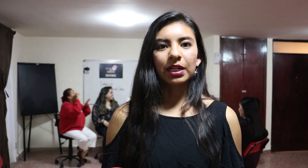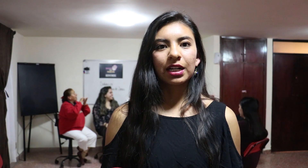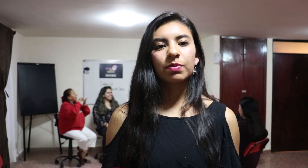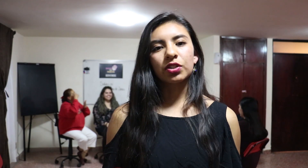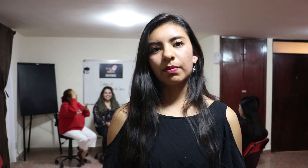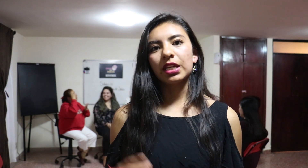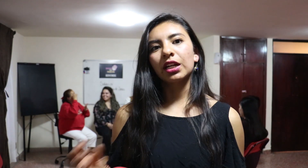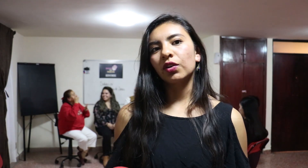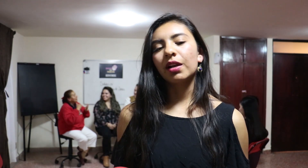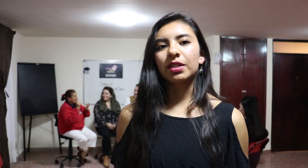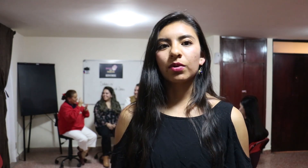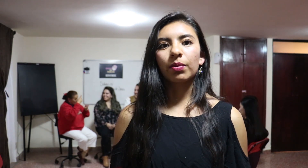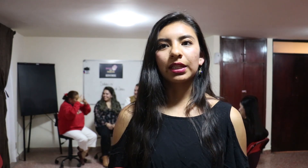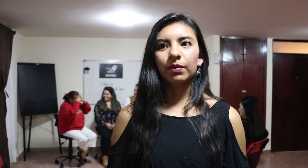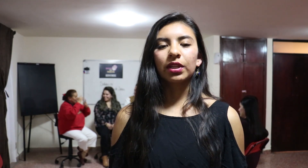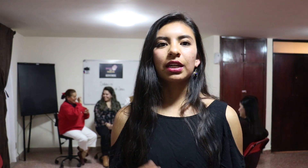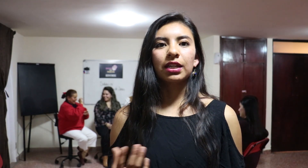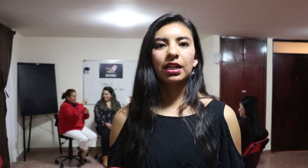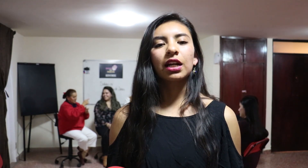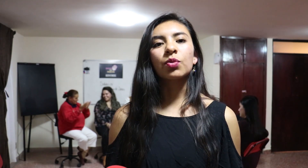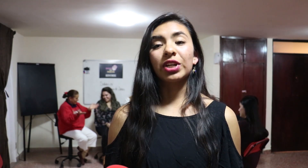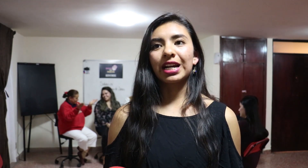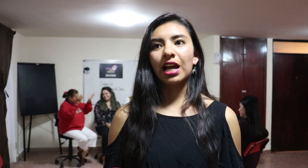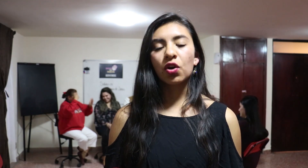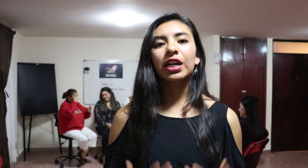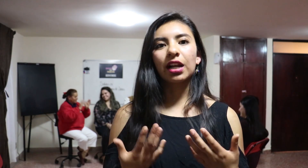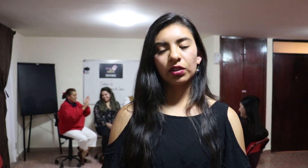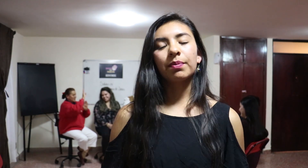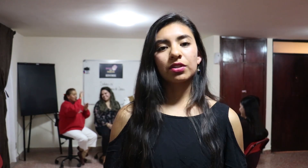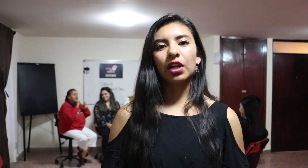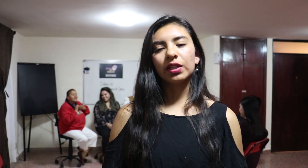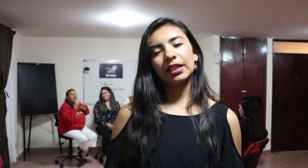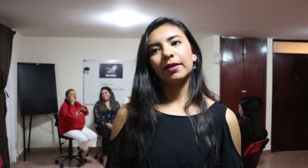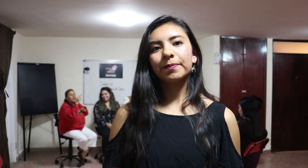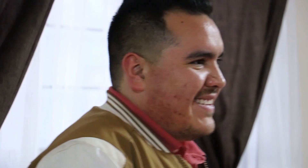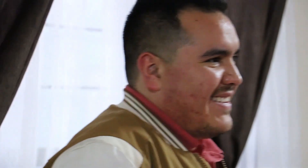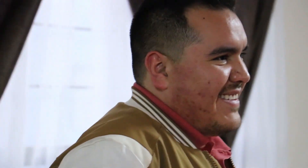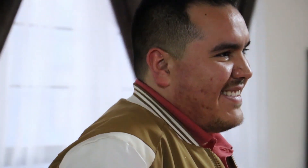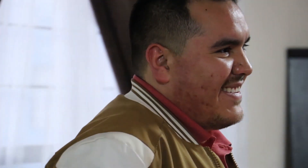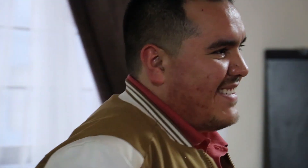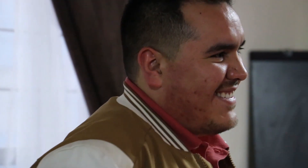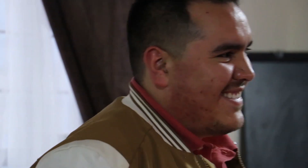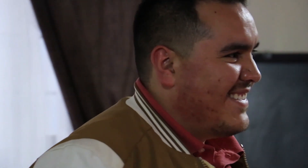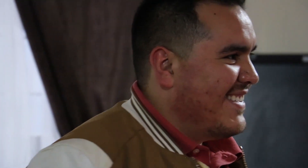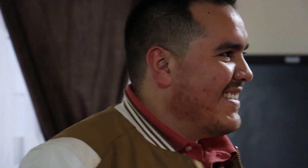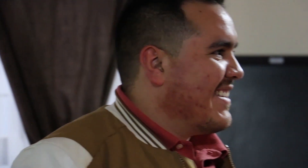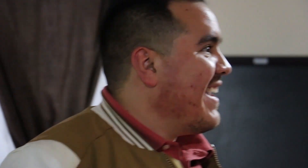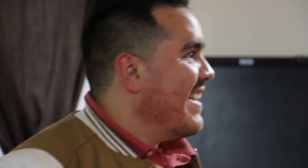maneras, pero siempre llegando al mismo objetivo de llegar a comunicar algo y que la otra persona lo entienda. Román, por ejemplo, proviene de una